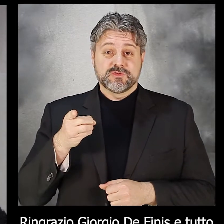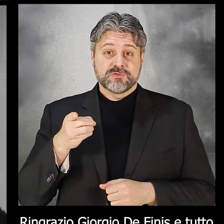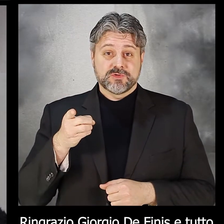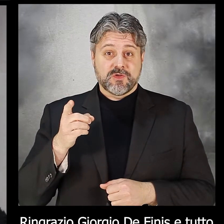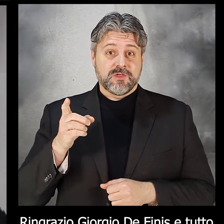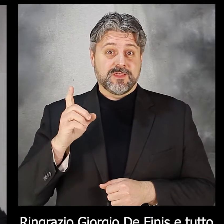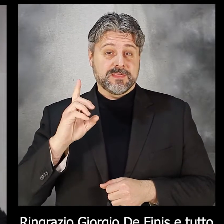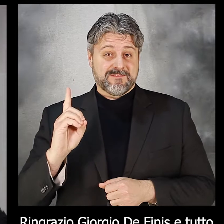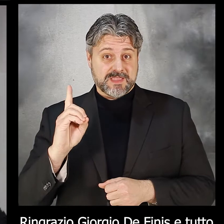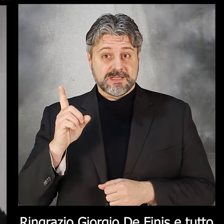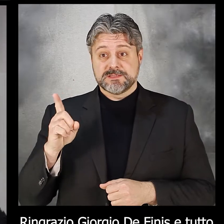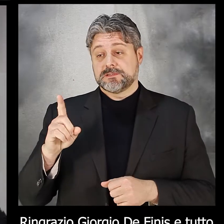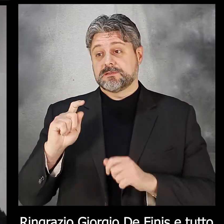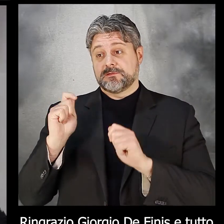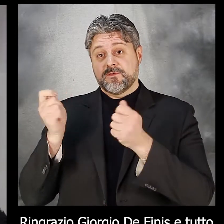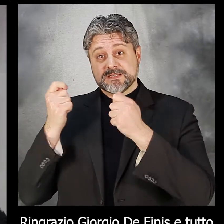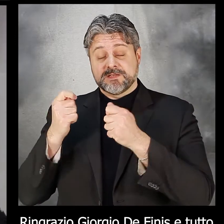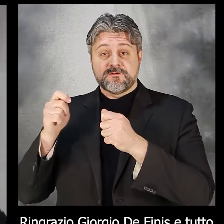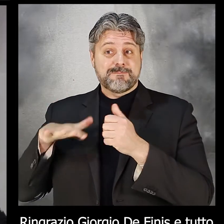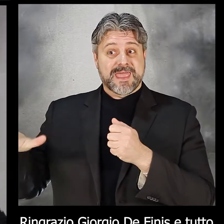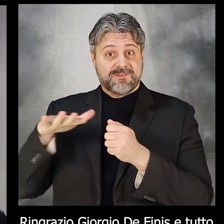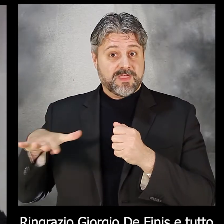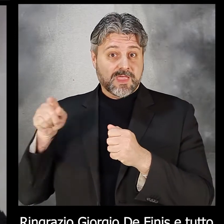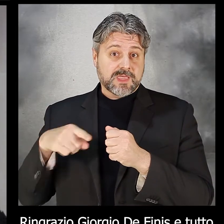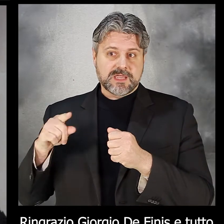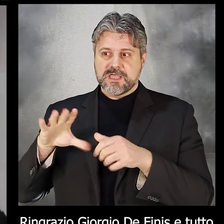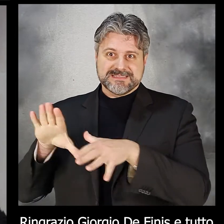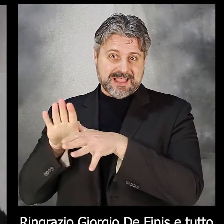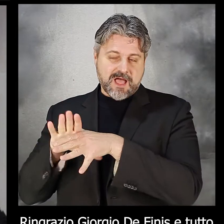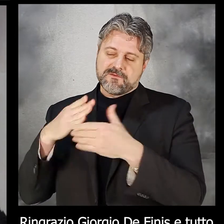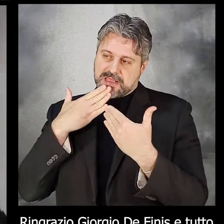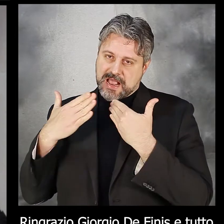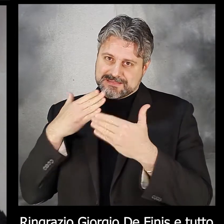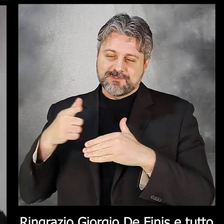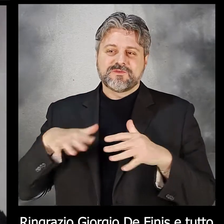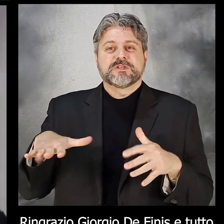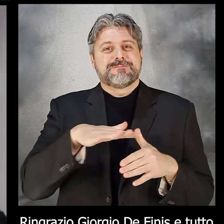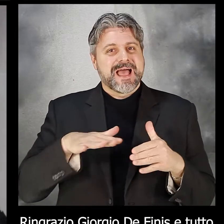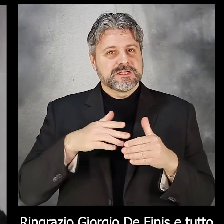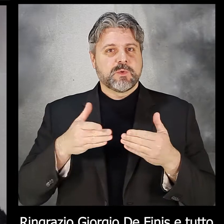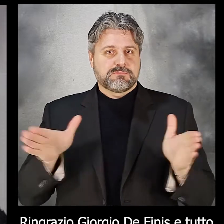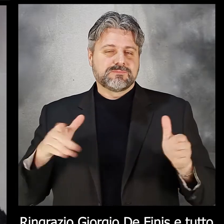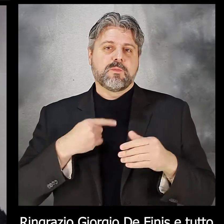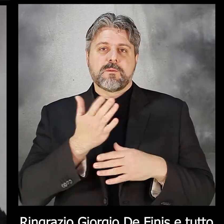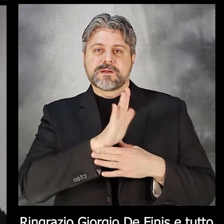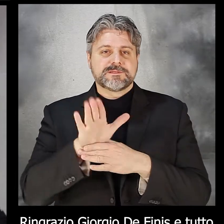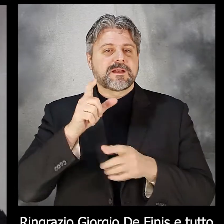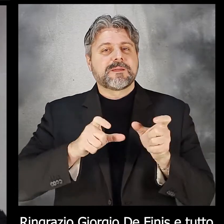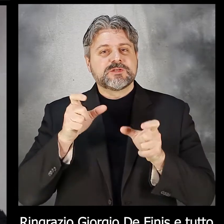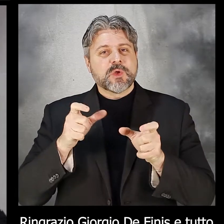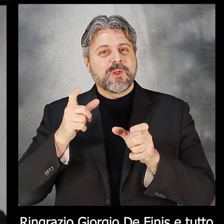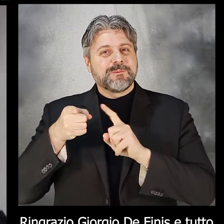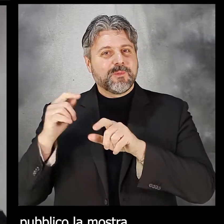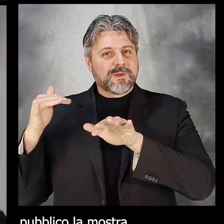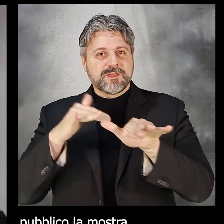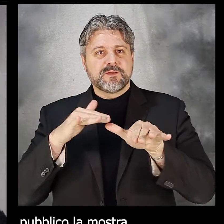Ringrazio Giorgio De Finis e tutto il team del Festival delle Periferie per lo spazio concessoci e la possibilità